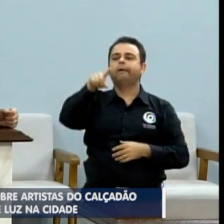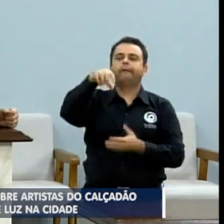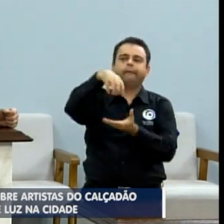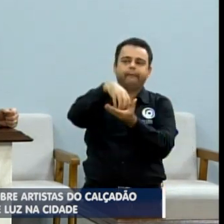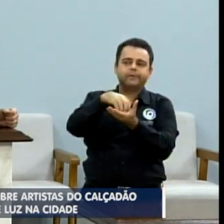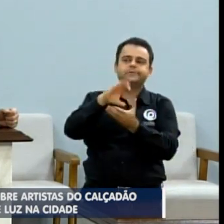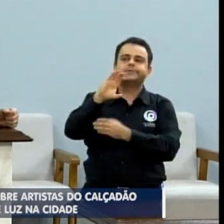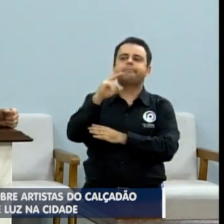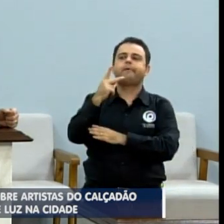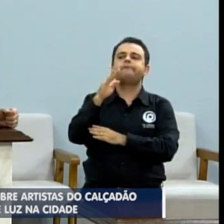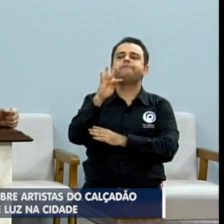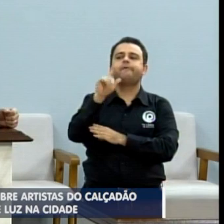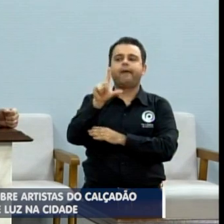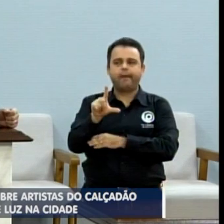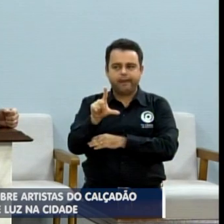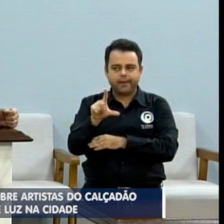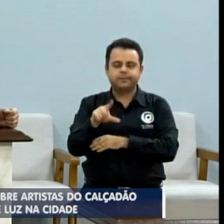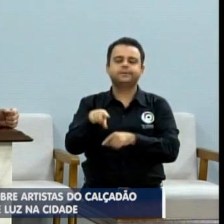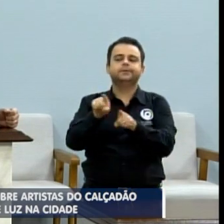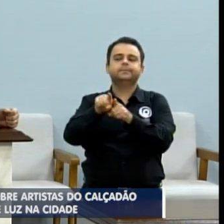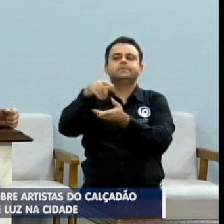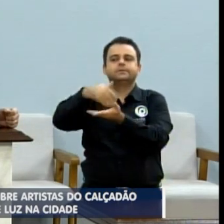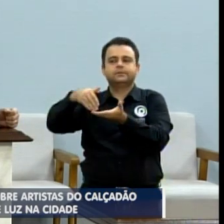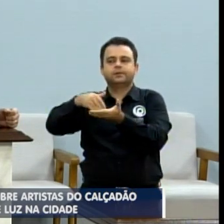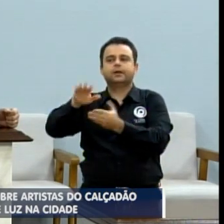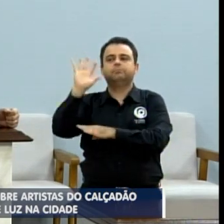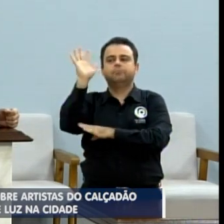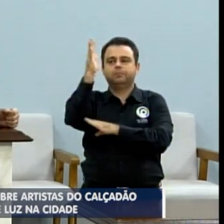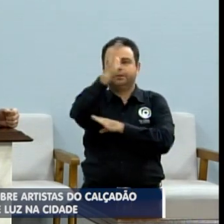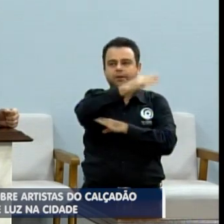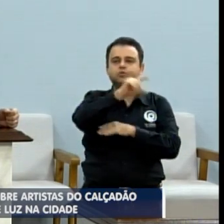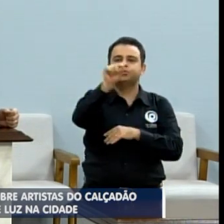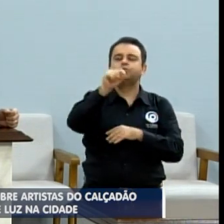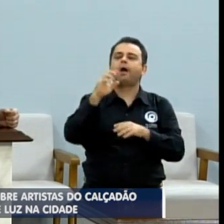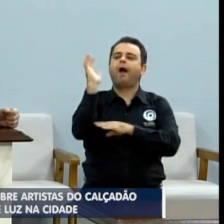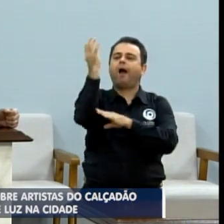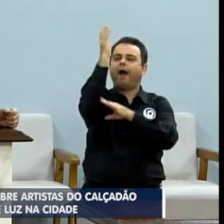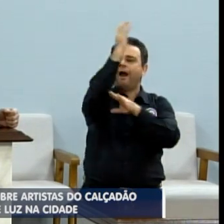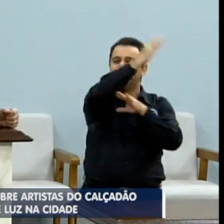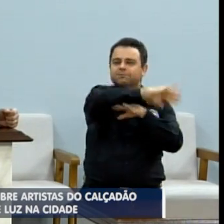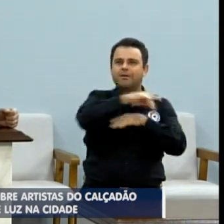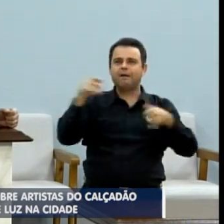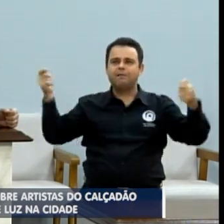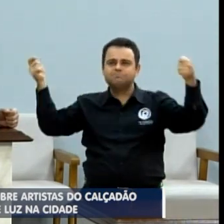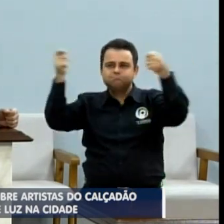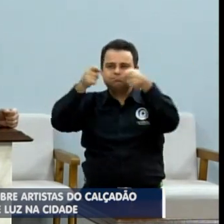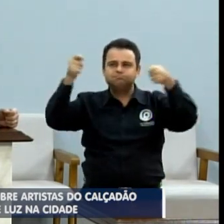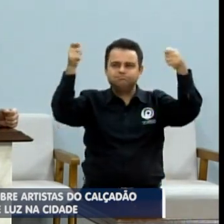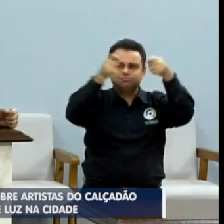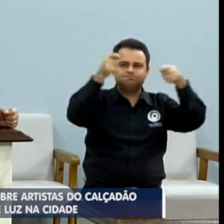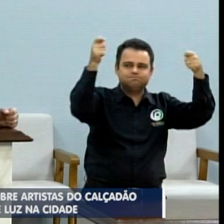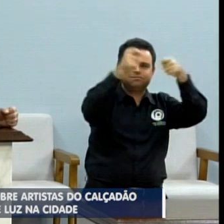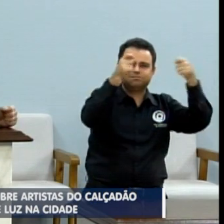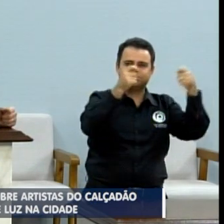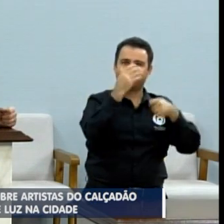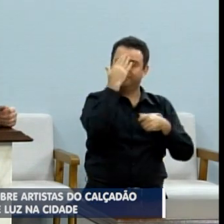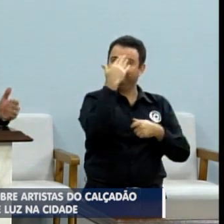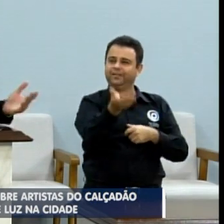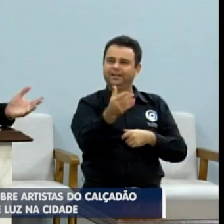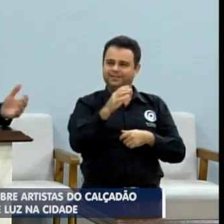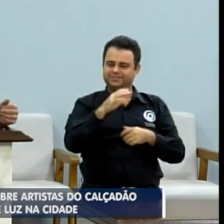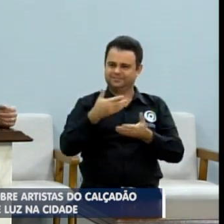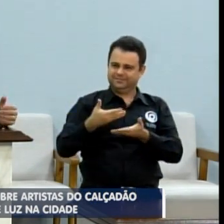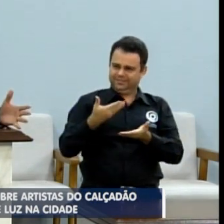aí interfere também na Secretaria do Meio Ambiente, porque não tem como desligar a energia para fazer a poda na frente de algumas creches.